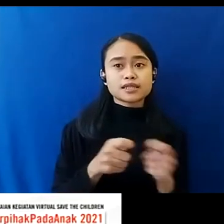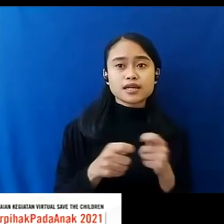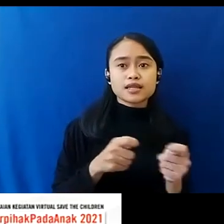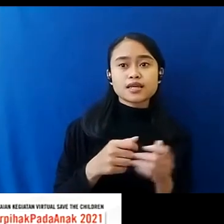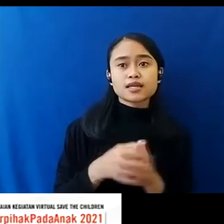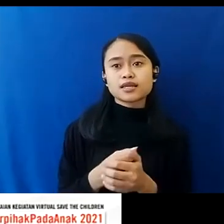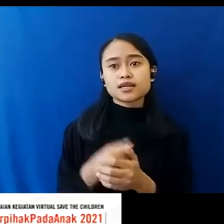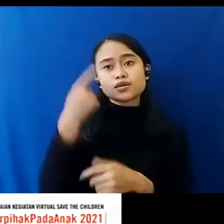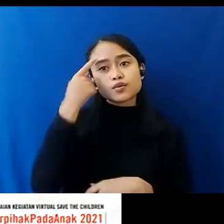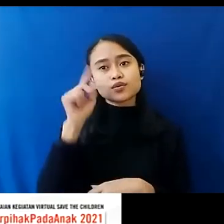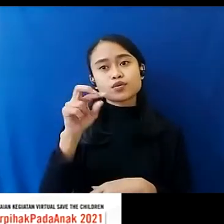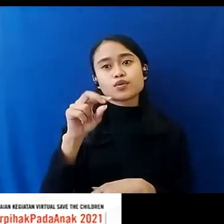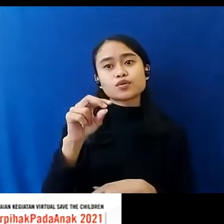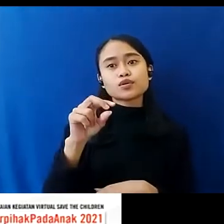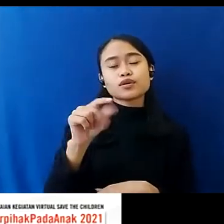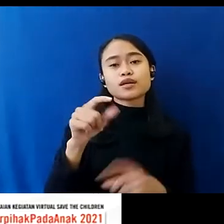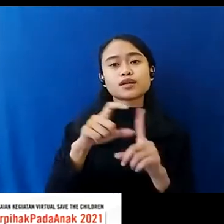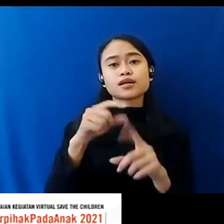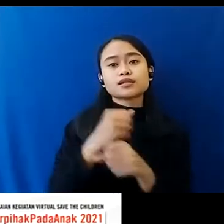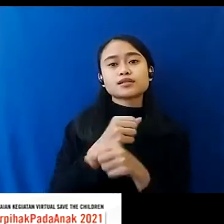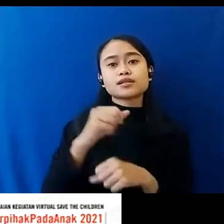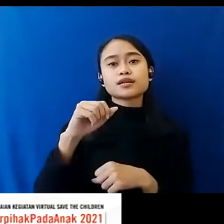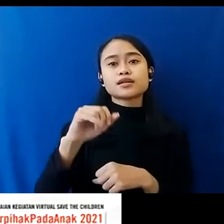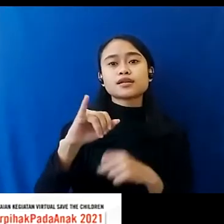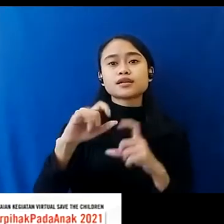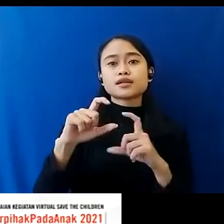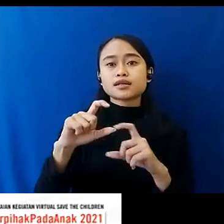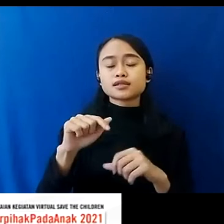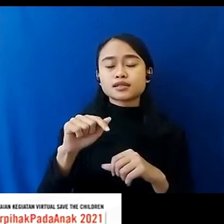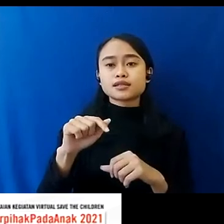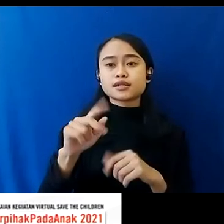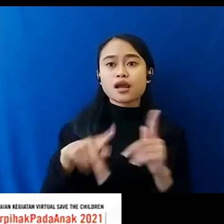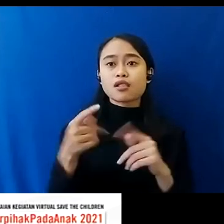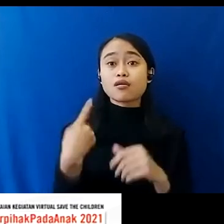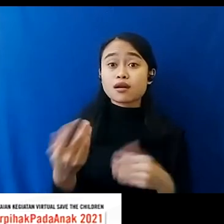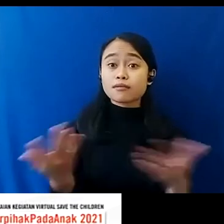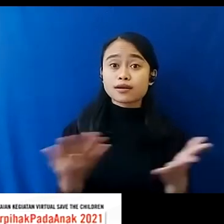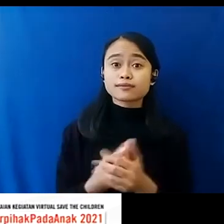Untuk RAN SDGs Ini Kalau Ada Apa Saja Strateginya Bu Vivi